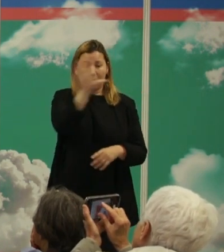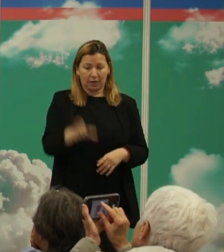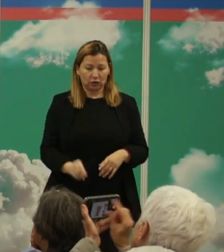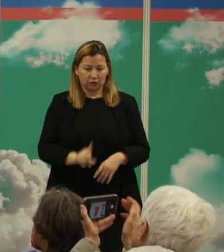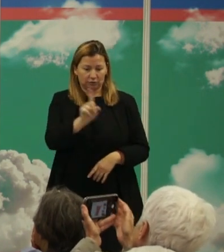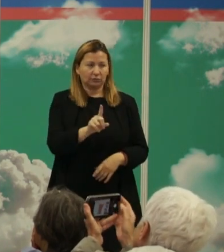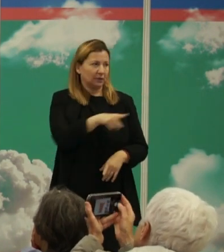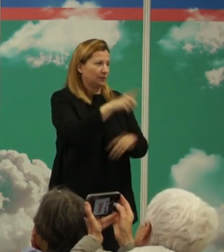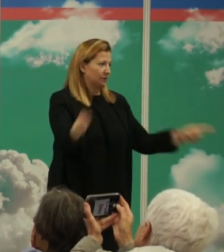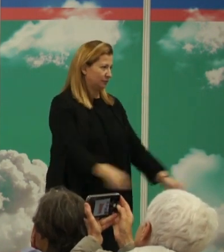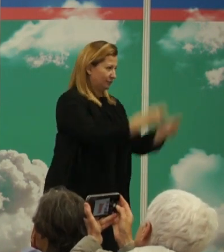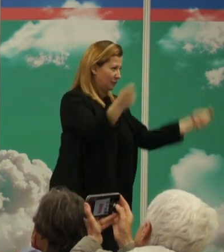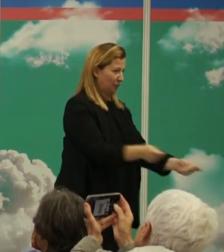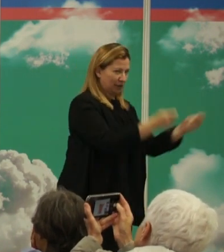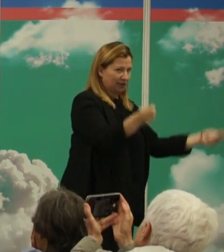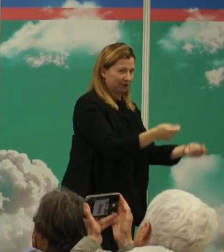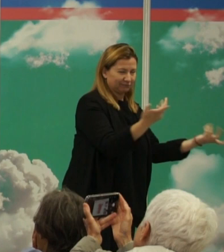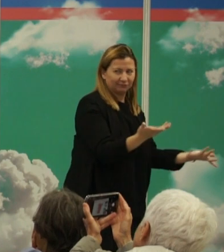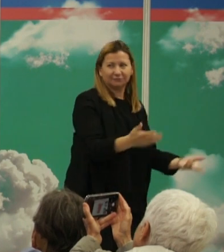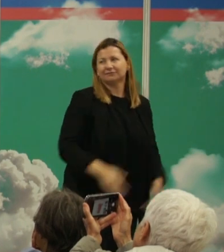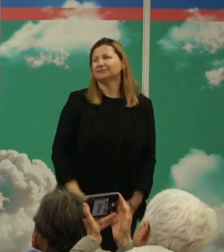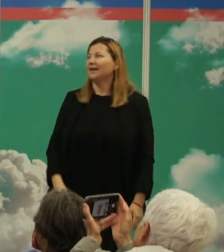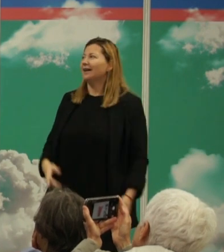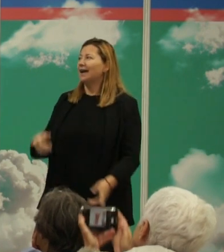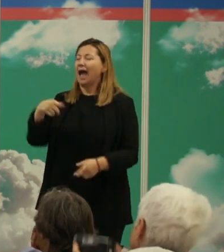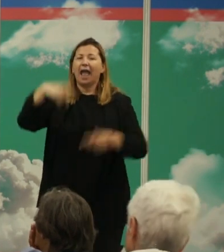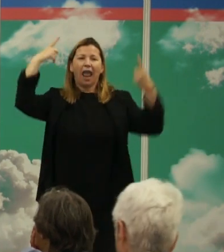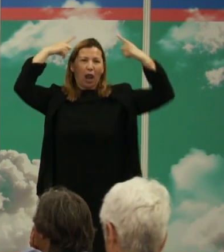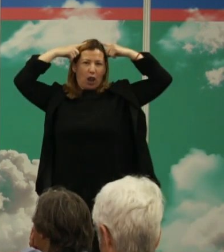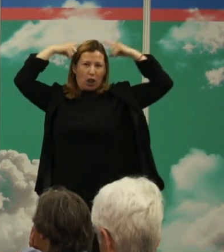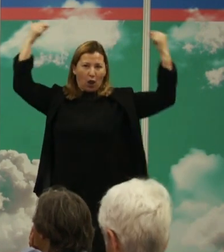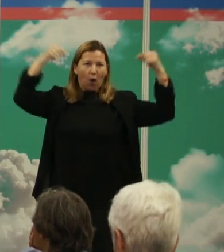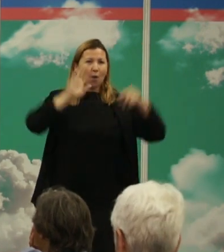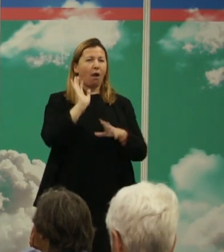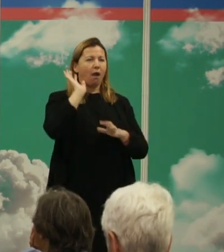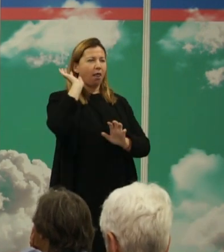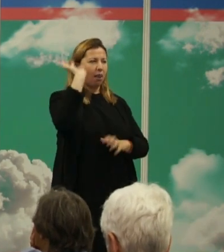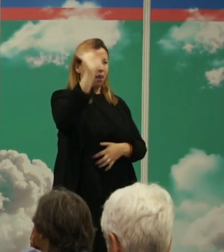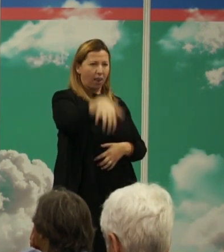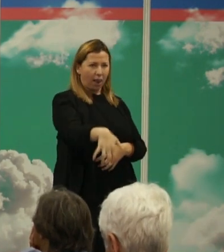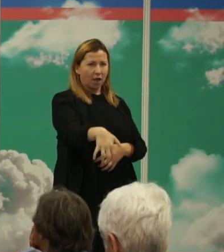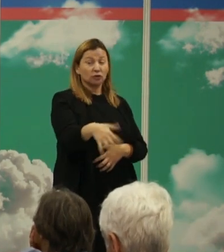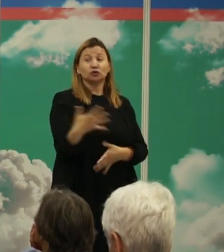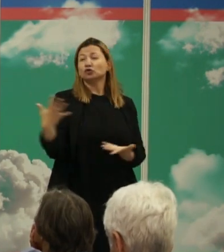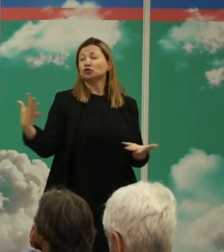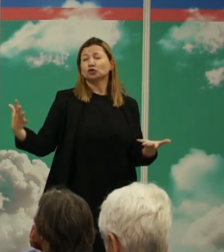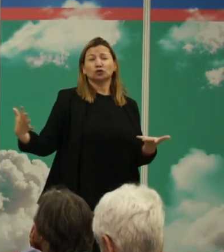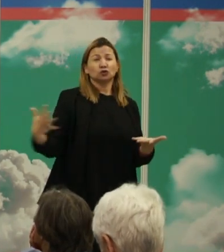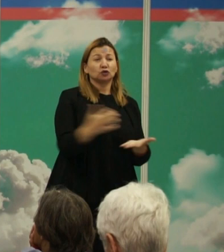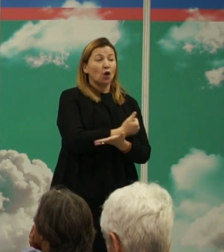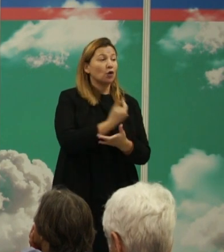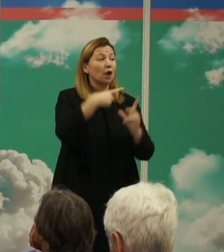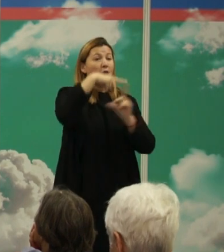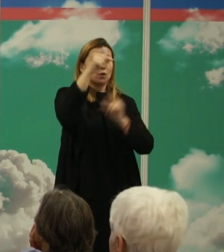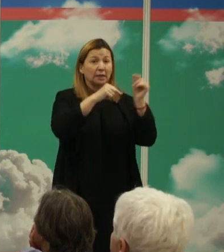un poco de publicidad de mi centro pero claro aparece el lobo aparece el león y todo lo que está marcado con una estrellita